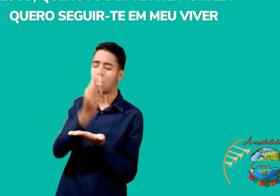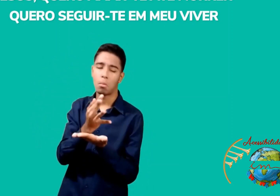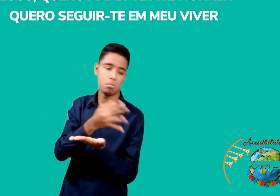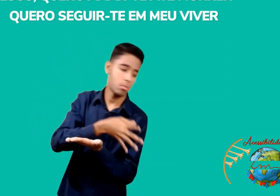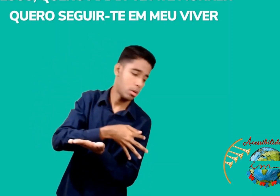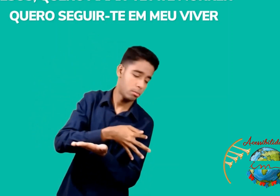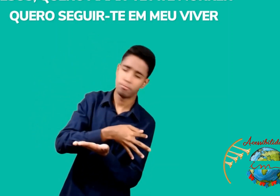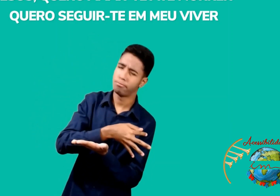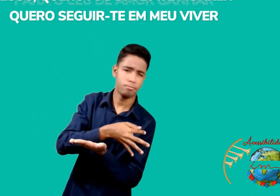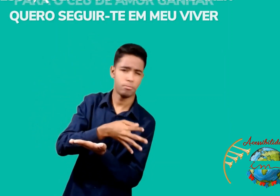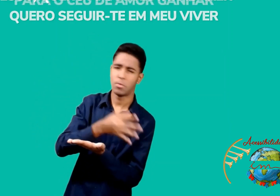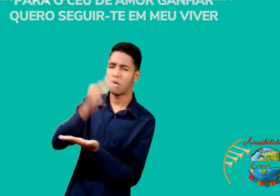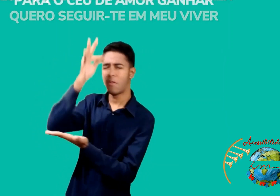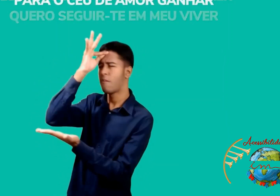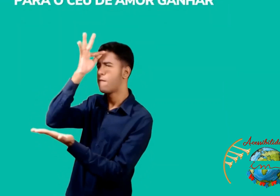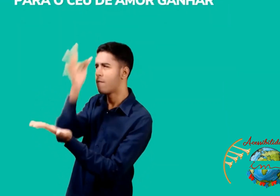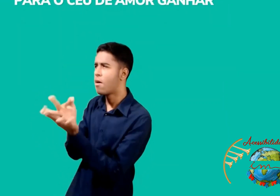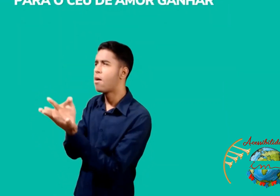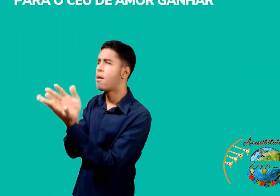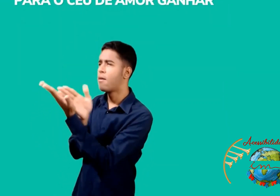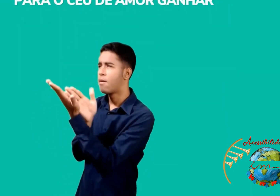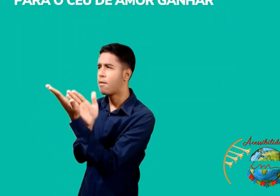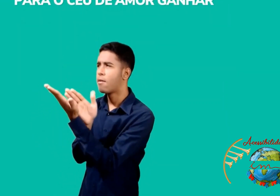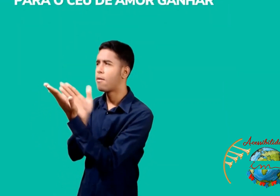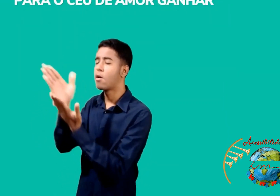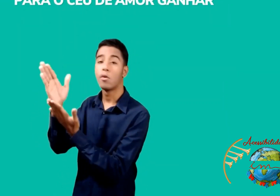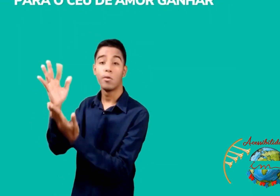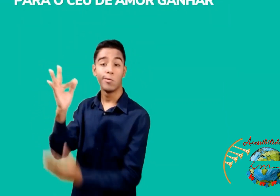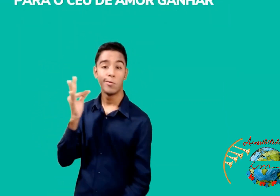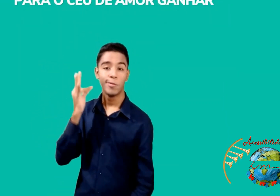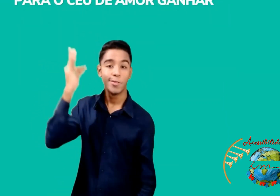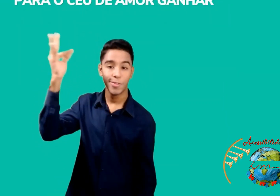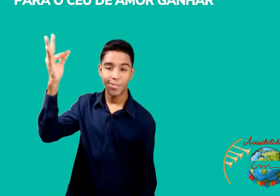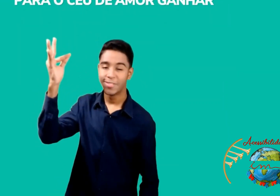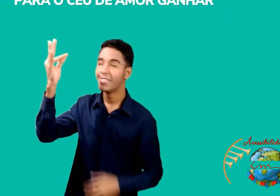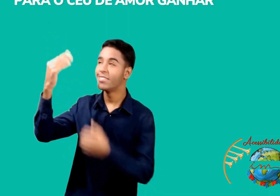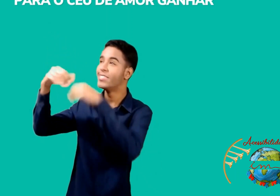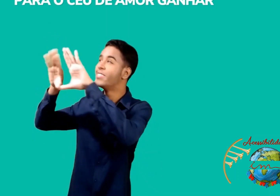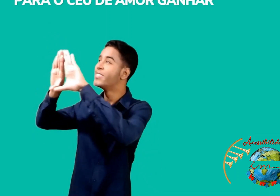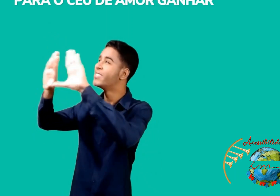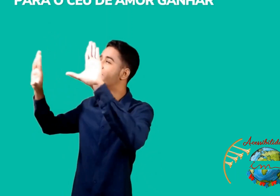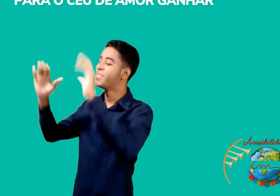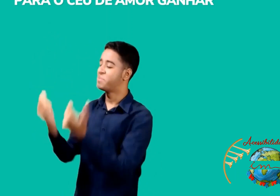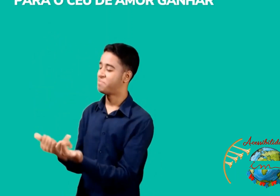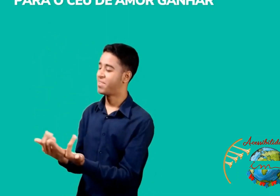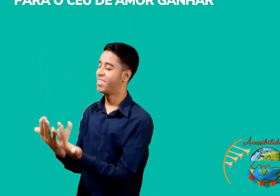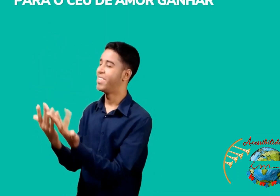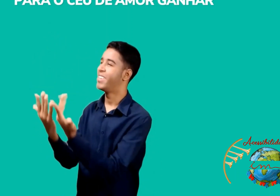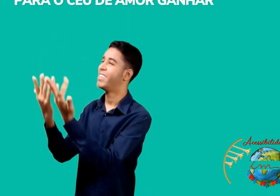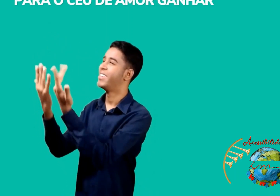Para o céu de amor ganhar